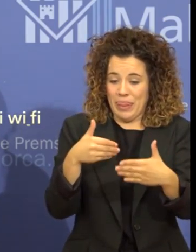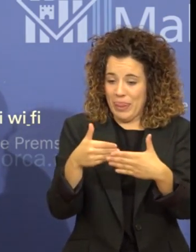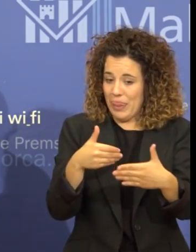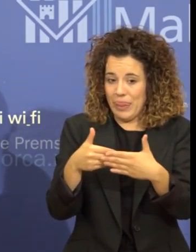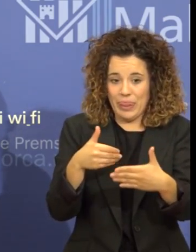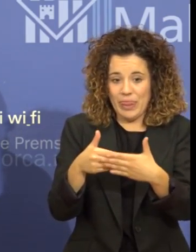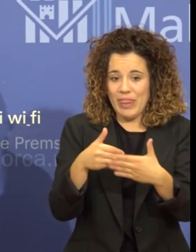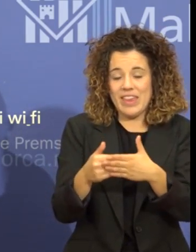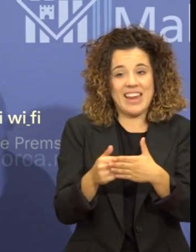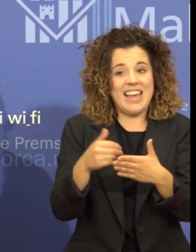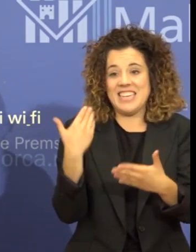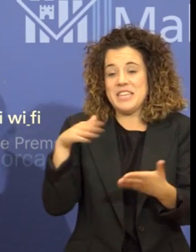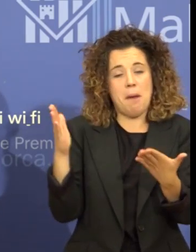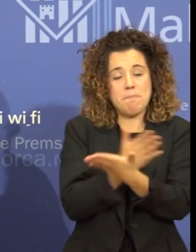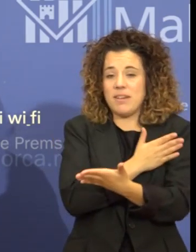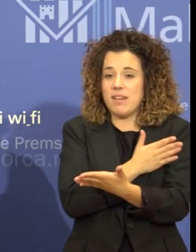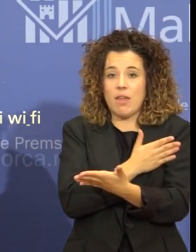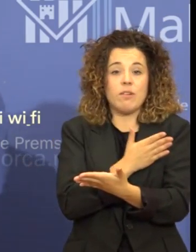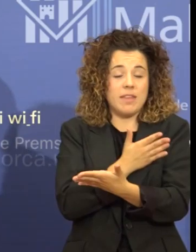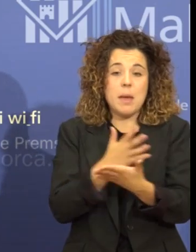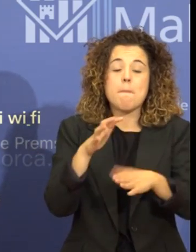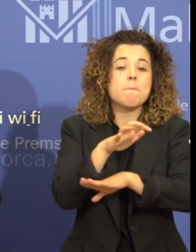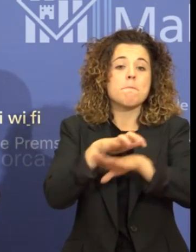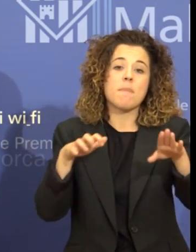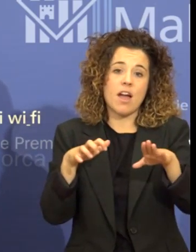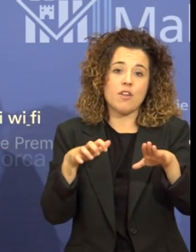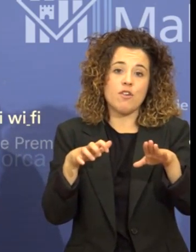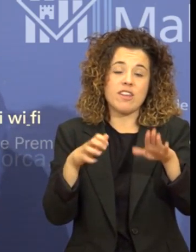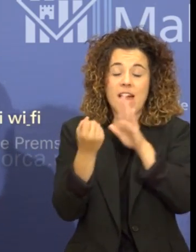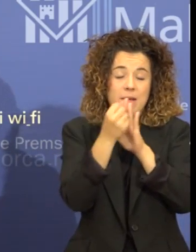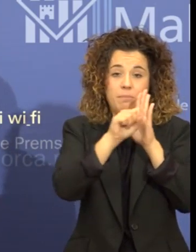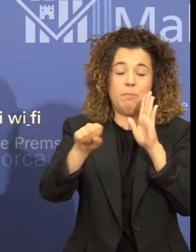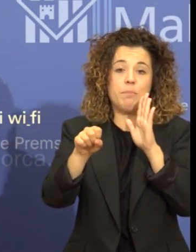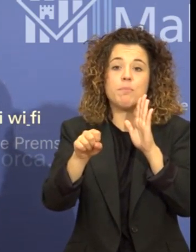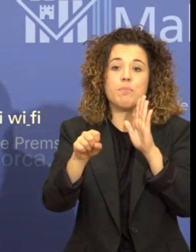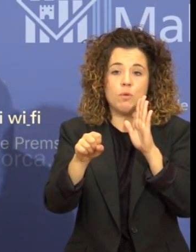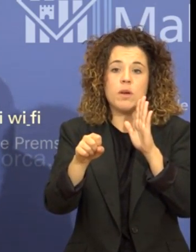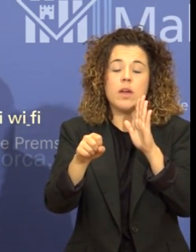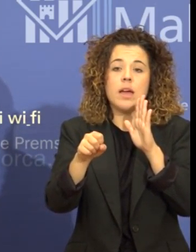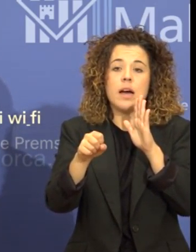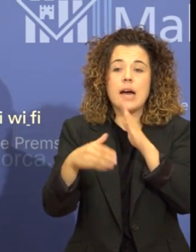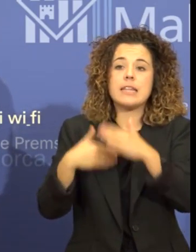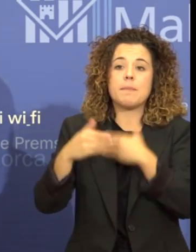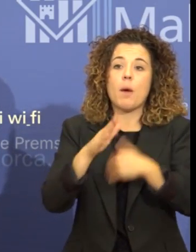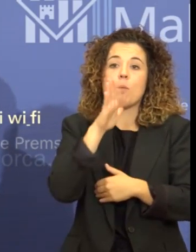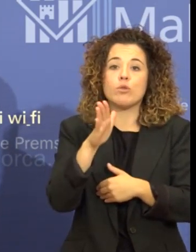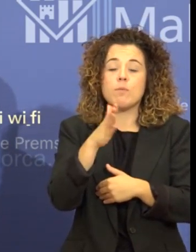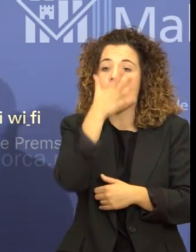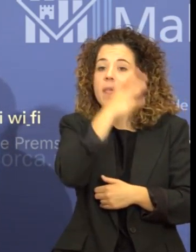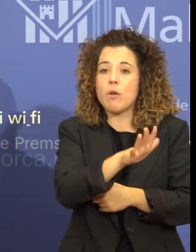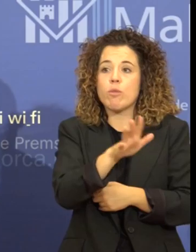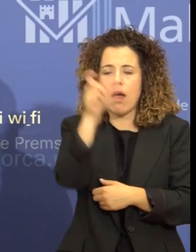Aquí s'ha de valorar que la majoria d'inflaccions urbanístiques s'ha de tramitant per denúncia presentada per particulars